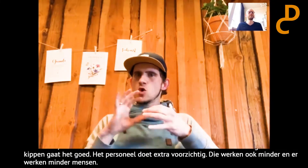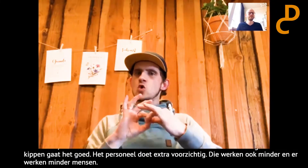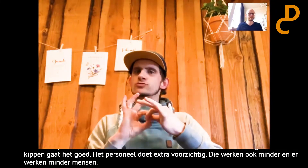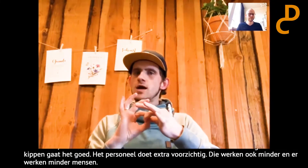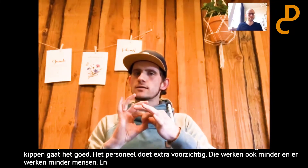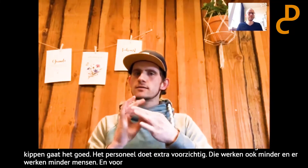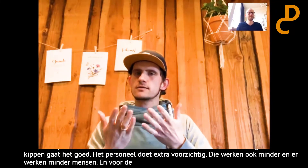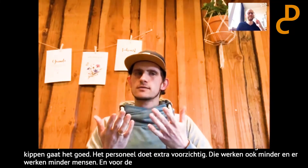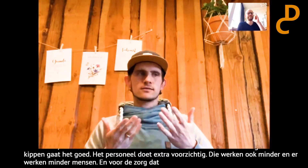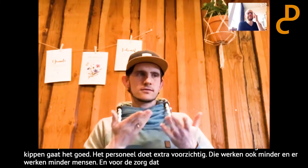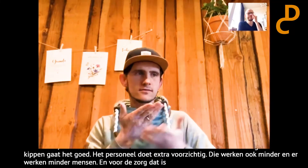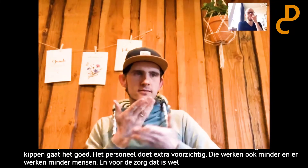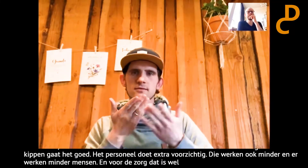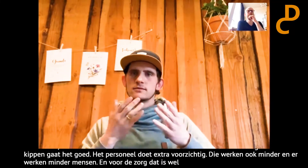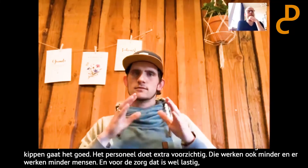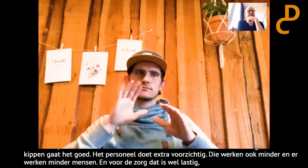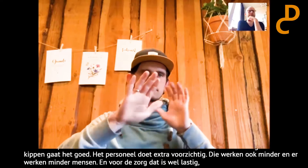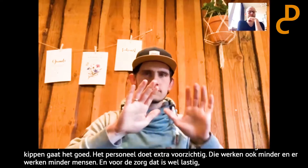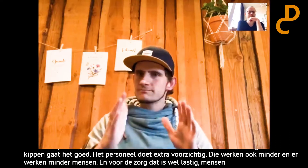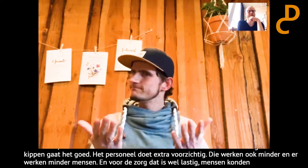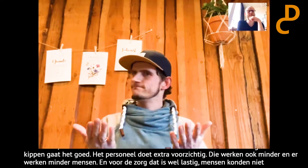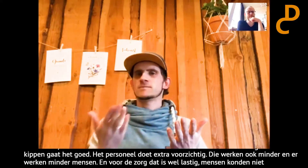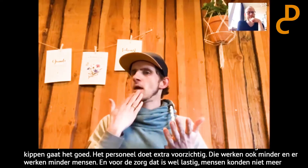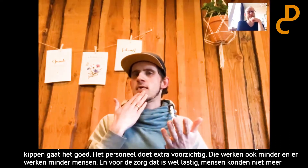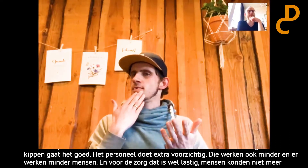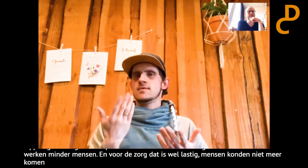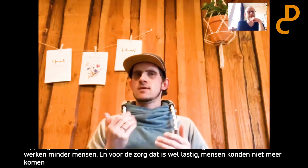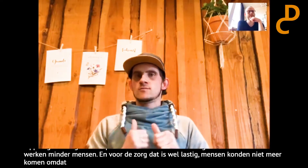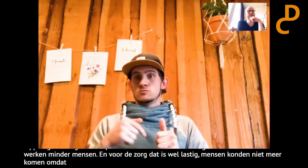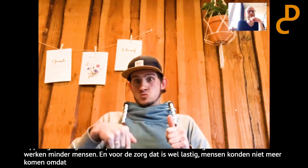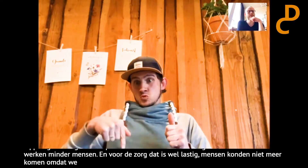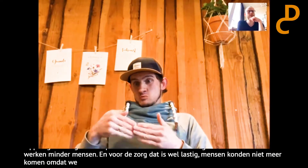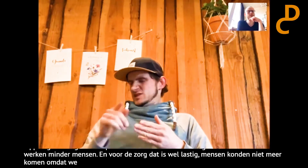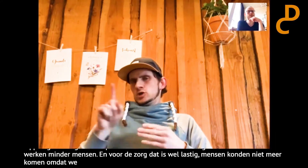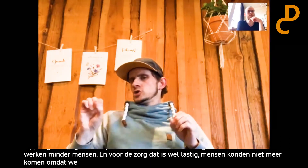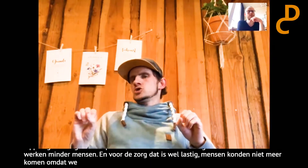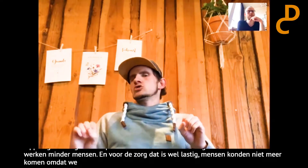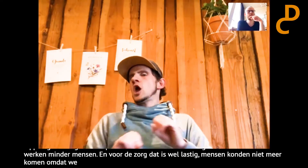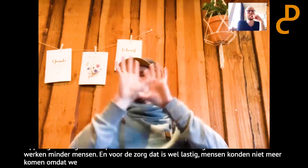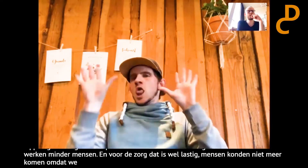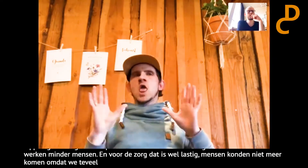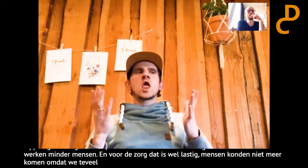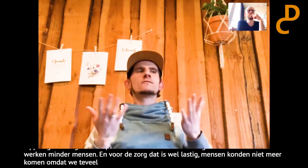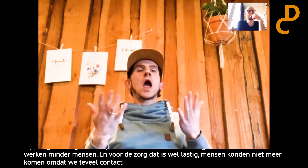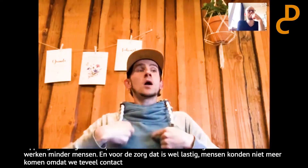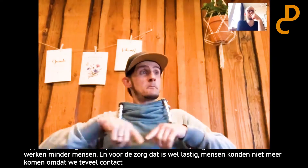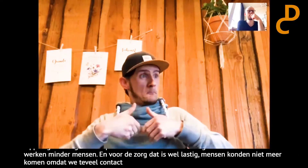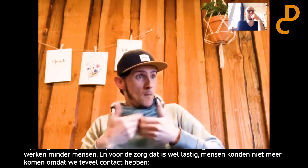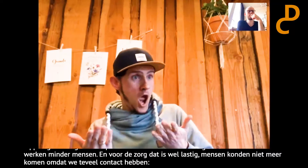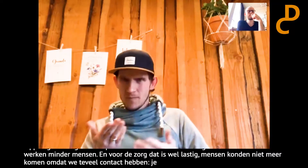konden natuurlijk niet meer komen, want we hebben natuurlijk te veel contact met mensen. Want je mag natuurlijk niet meer aanraken en bij elkaar in de buurt komen. Dus het was bij ons nog